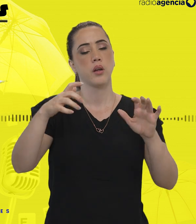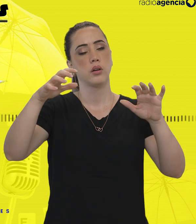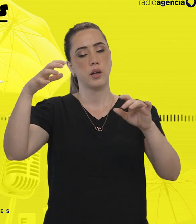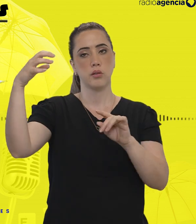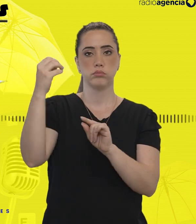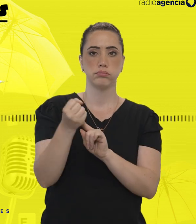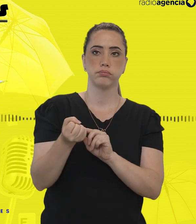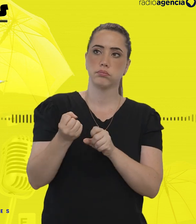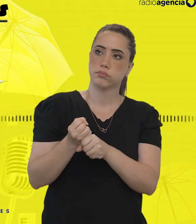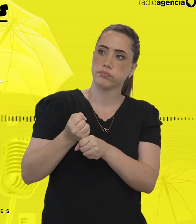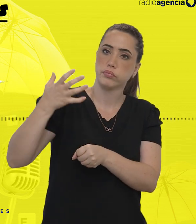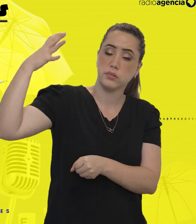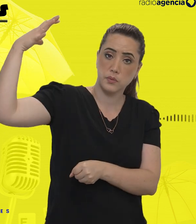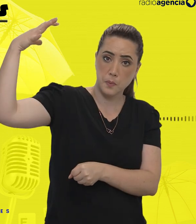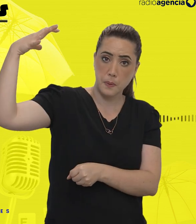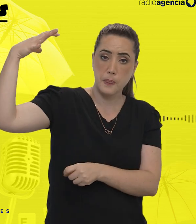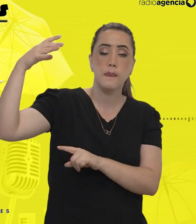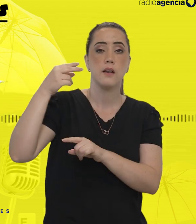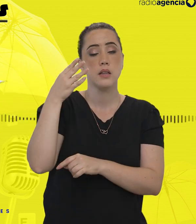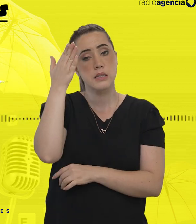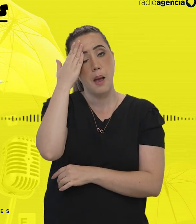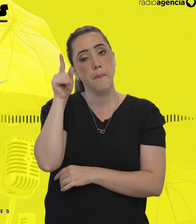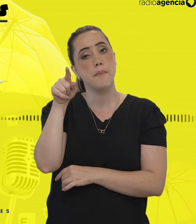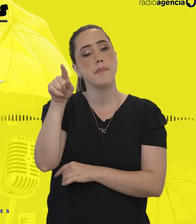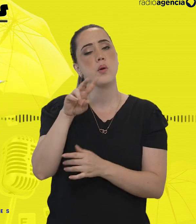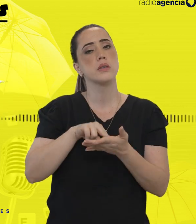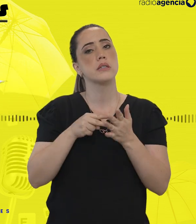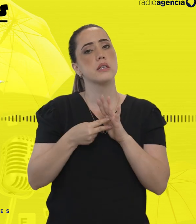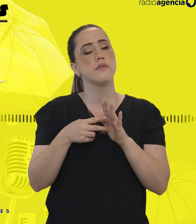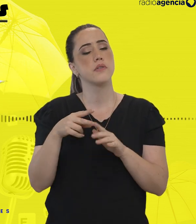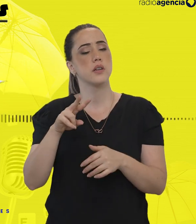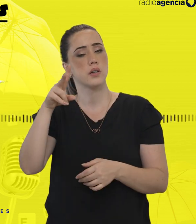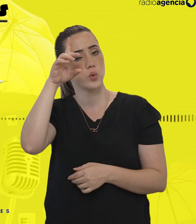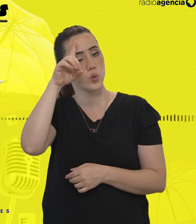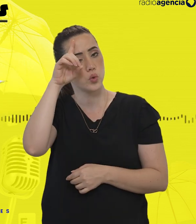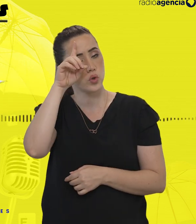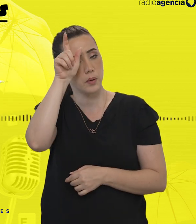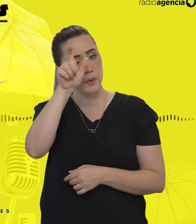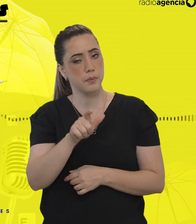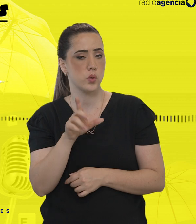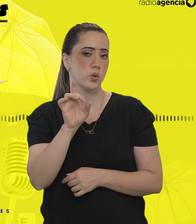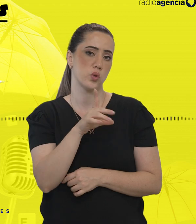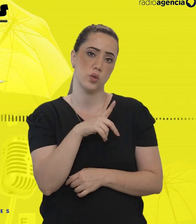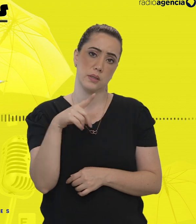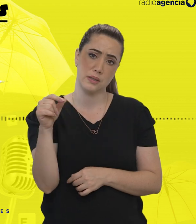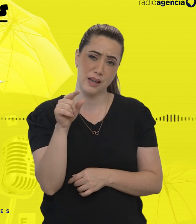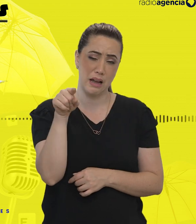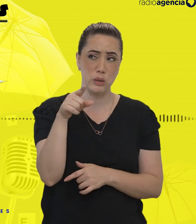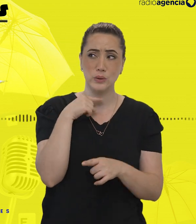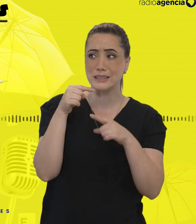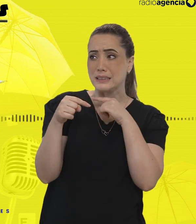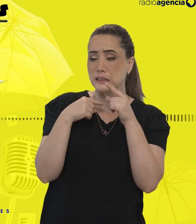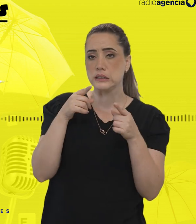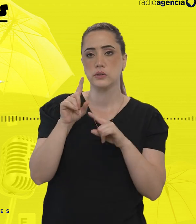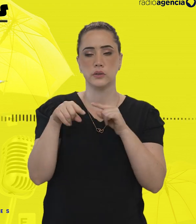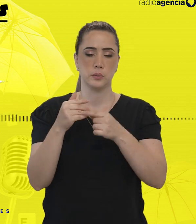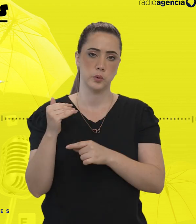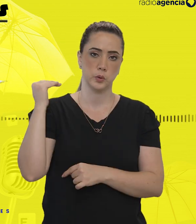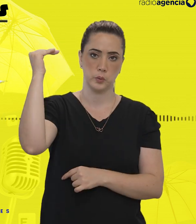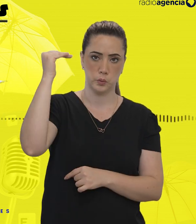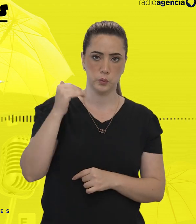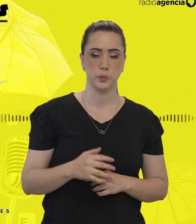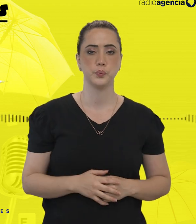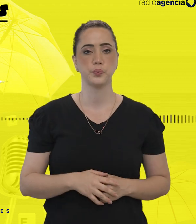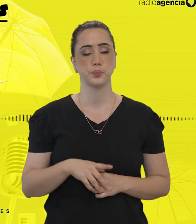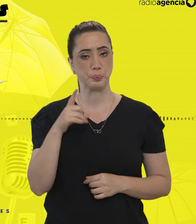assim, ouviu o essa neurodivergência significa no dia-a-dia para quem só saiu dessa tormenta de dúvidas na vida adulta.